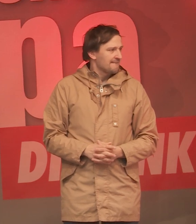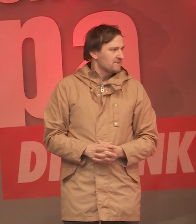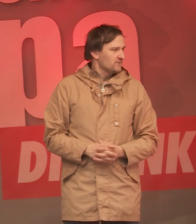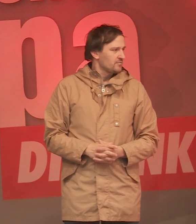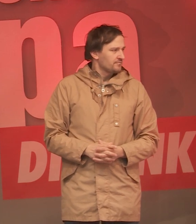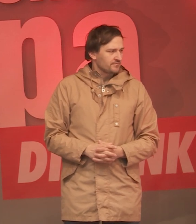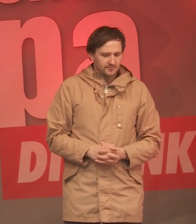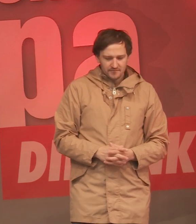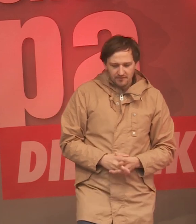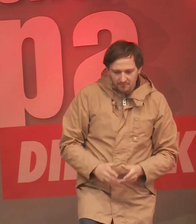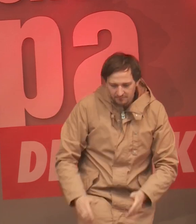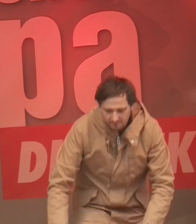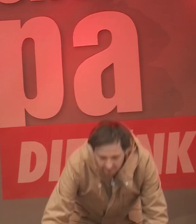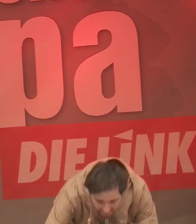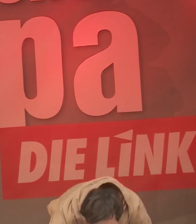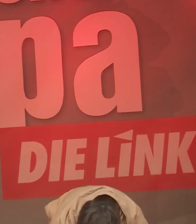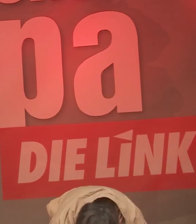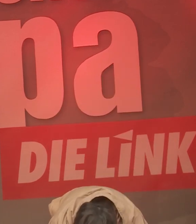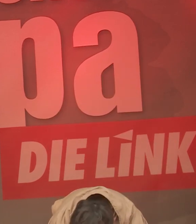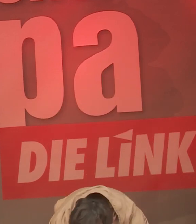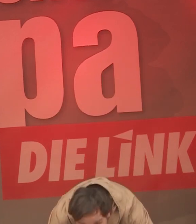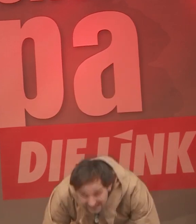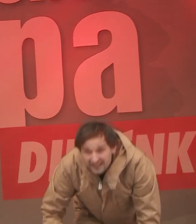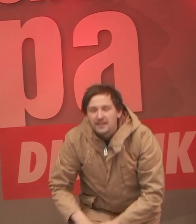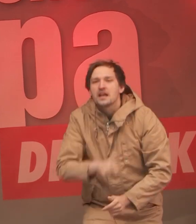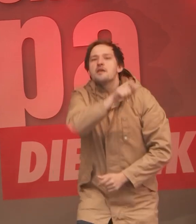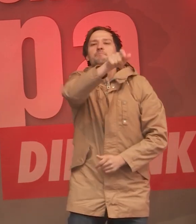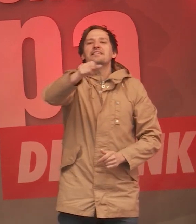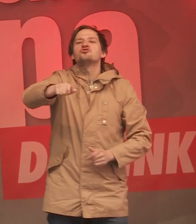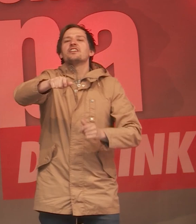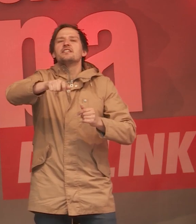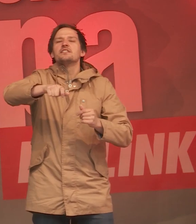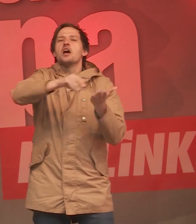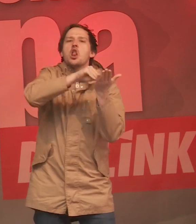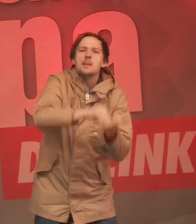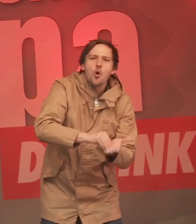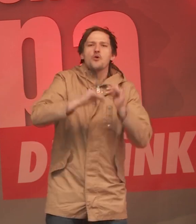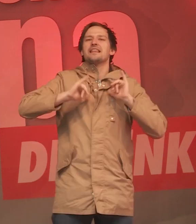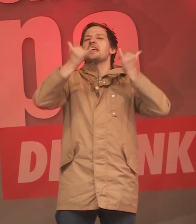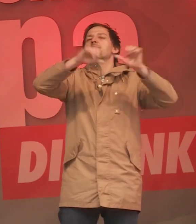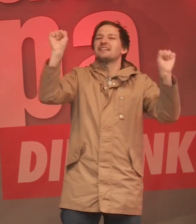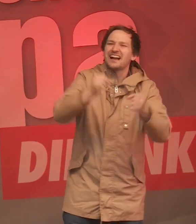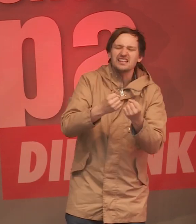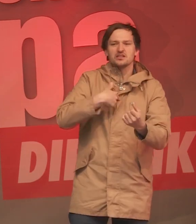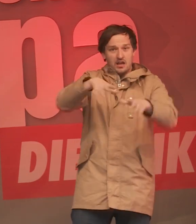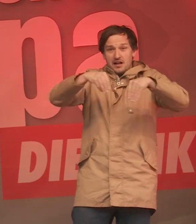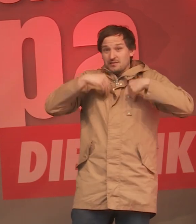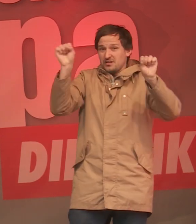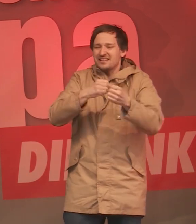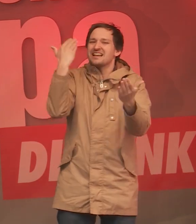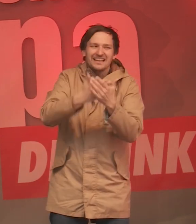Und es kann nicht sein, dass Menschen von ihren Löhnen nicht leben können. Deshalb brauchen wir in ganz Europa